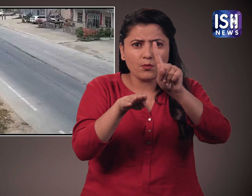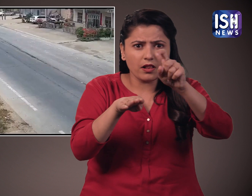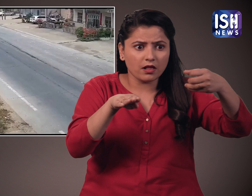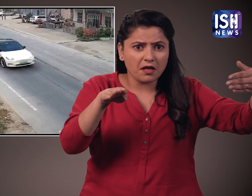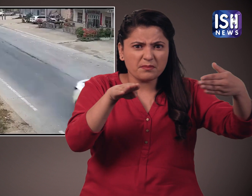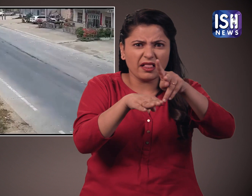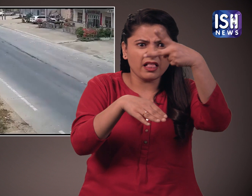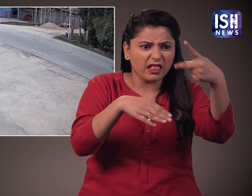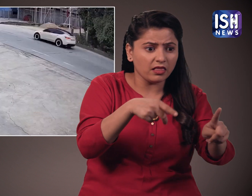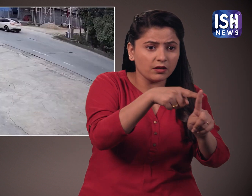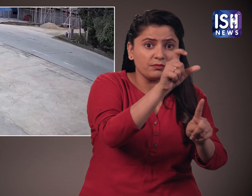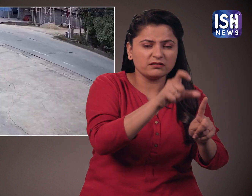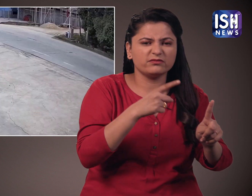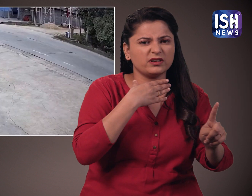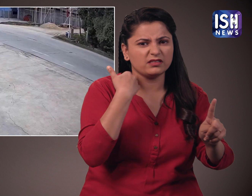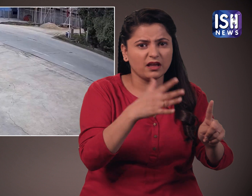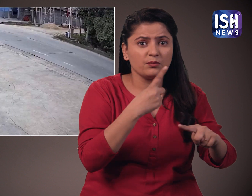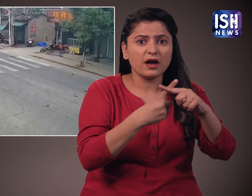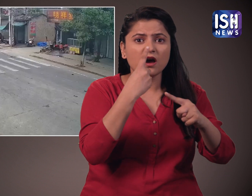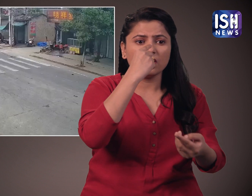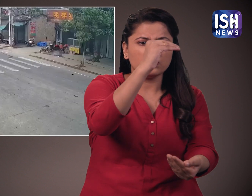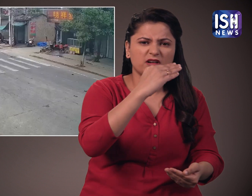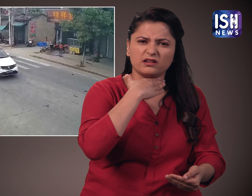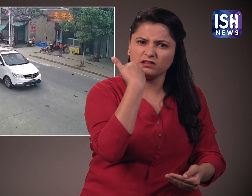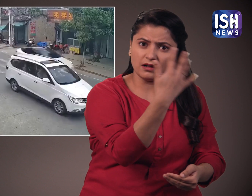समेट दो लोगों की मौत हो गई जबकि तीन अन्या घायल हो गए